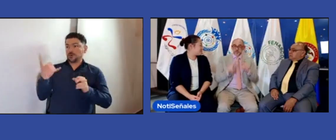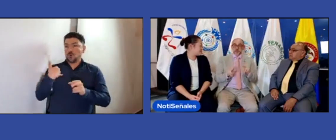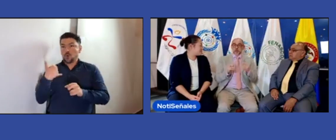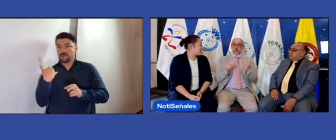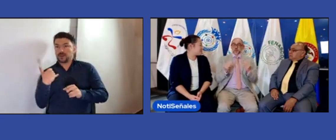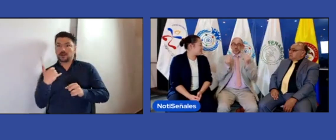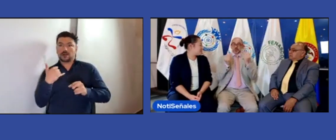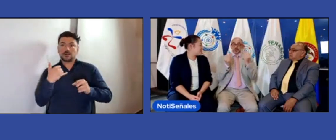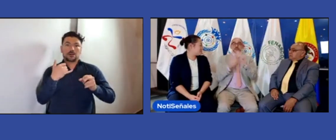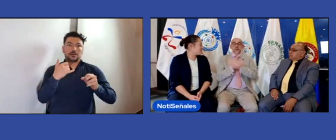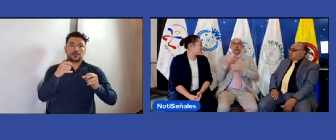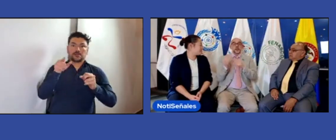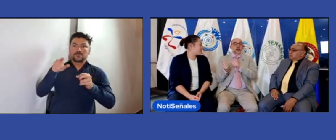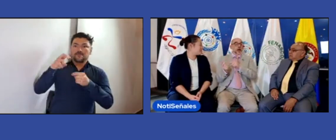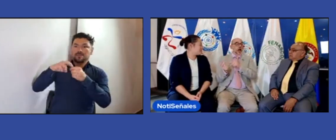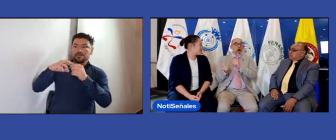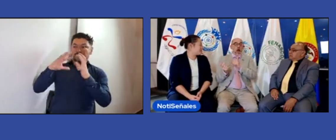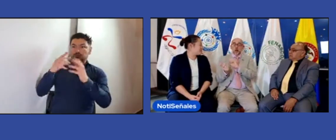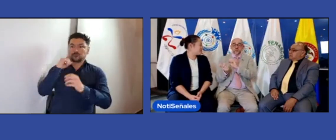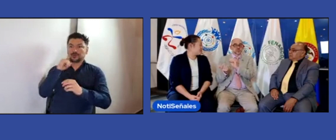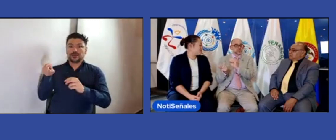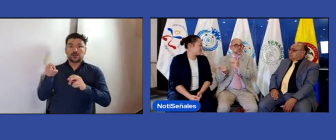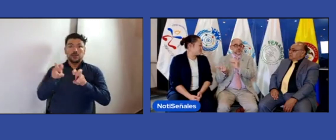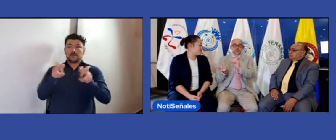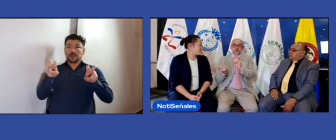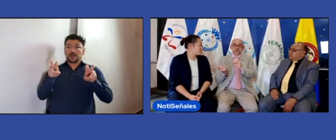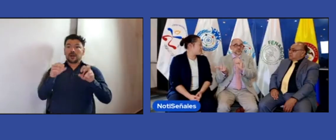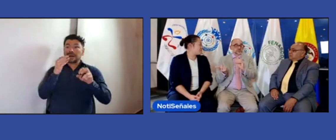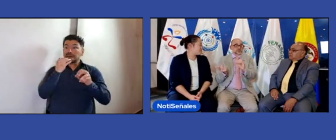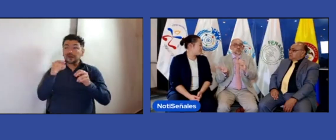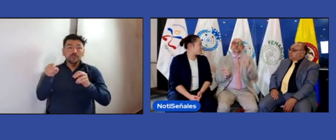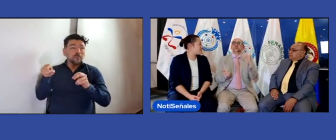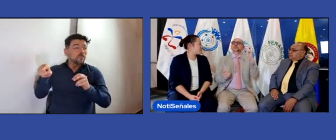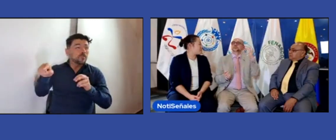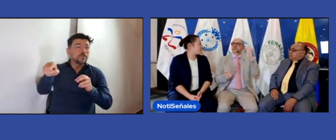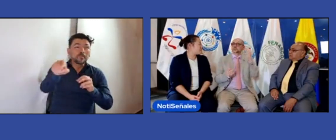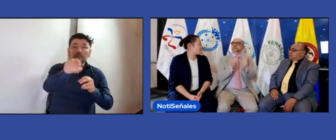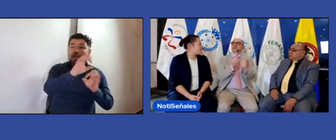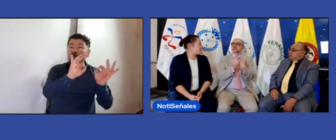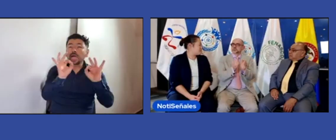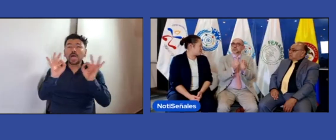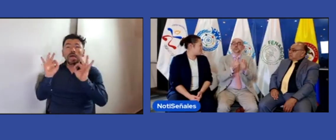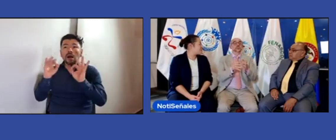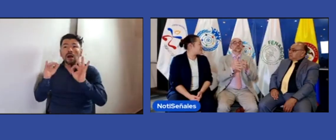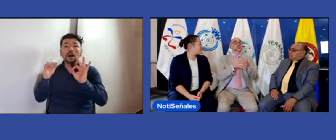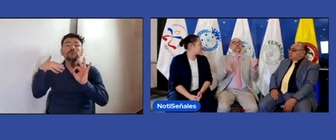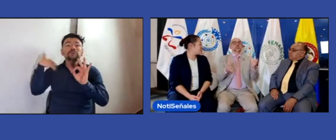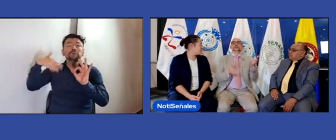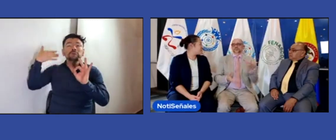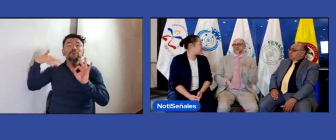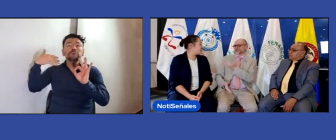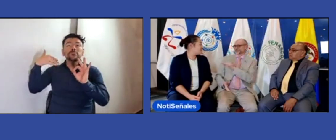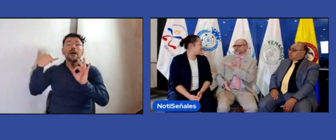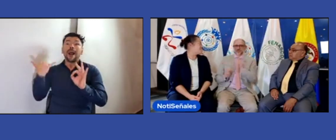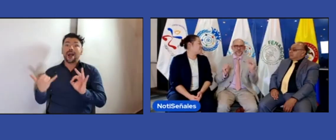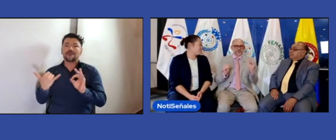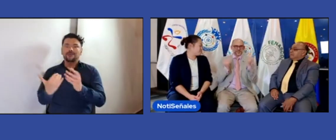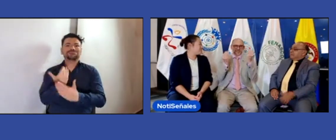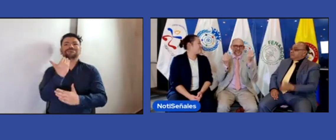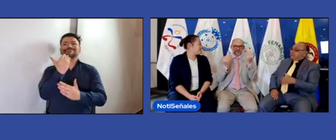internacional, si nos ponemos a hablar de asociaciones de personas con discapacidad, son muy pocas. Digamos